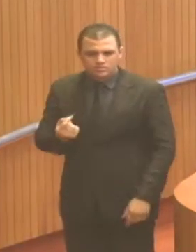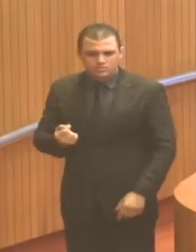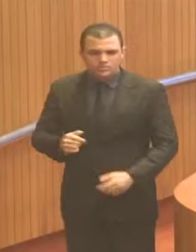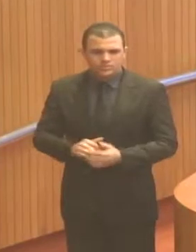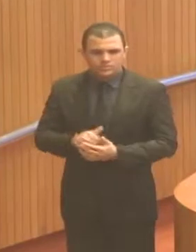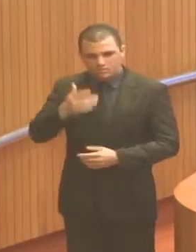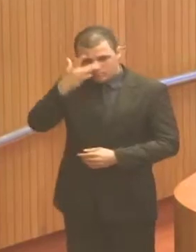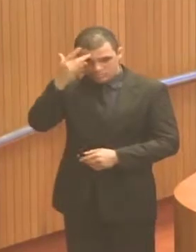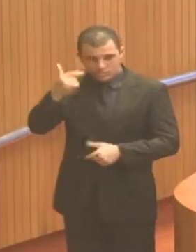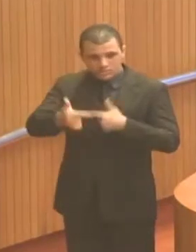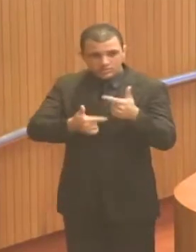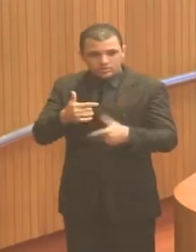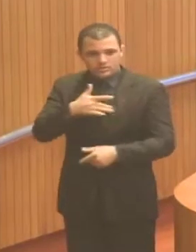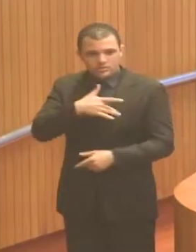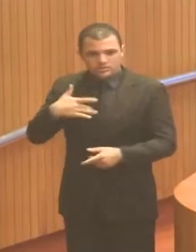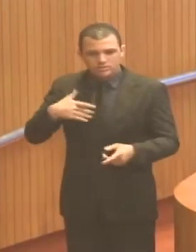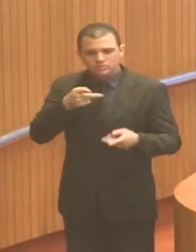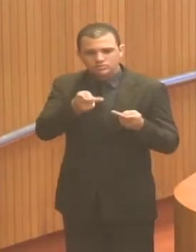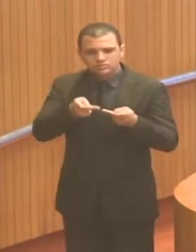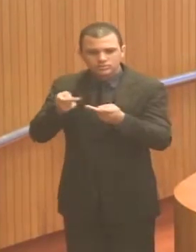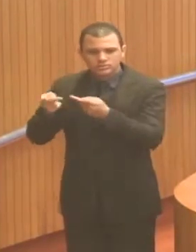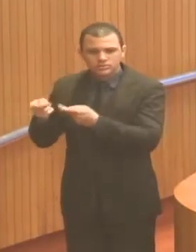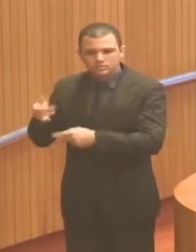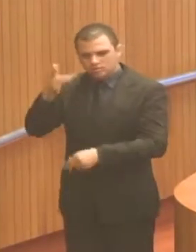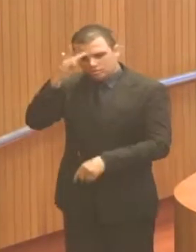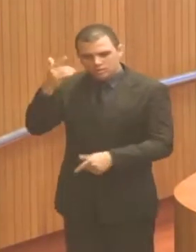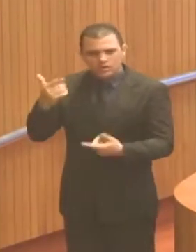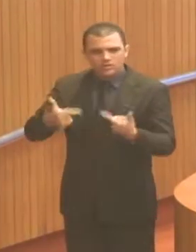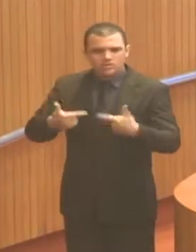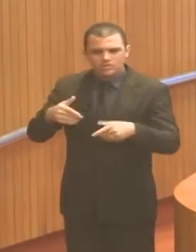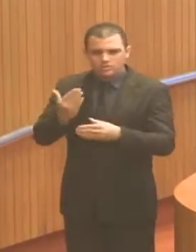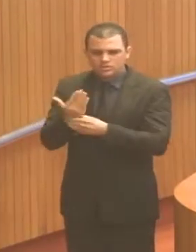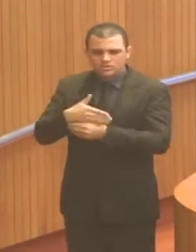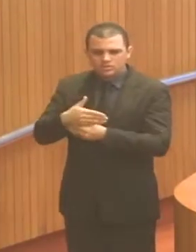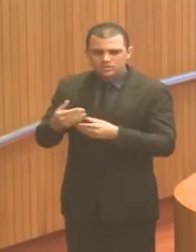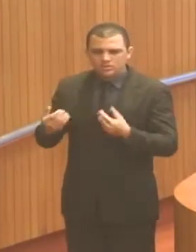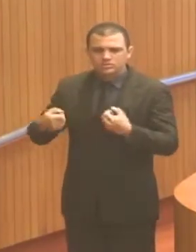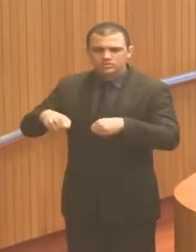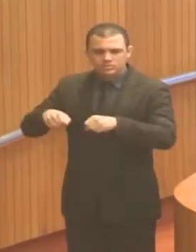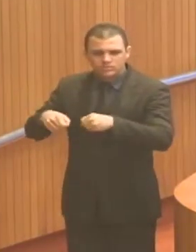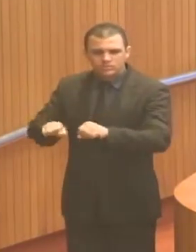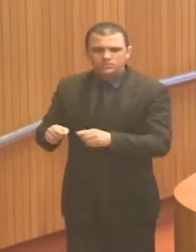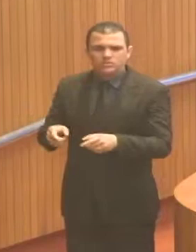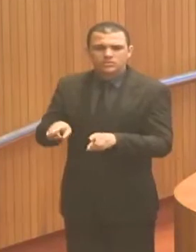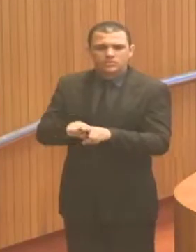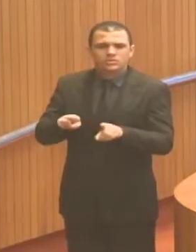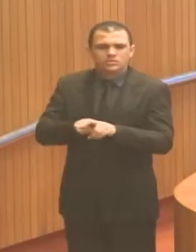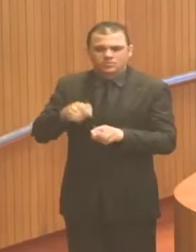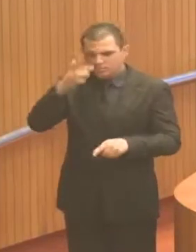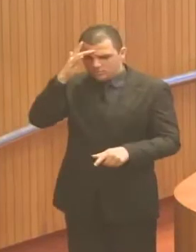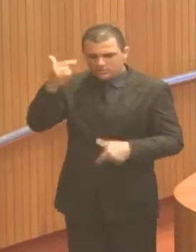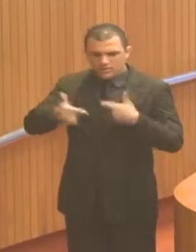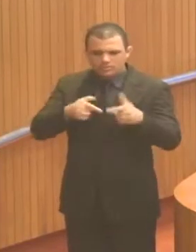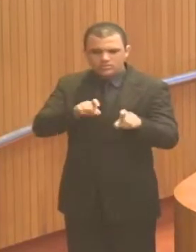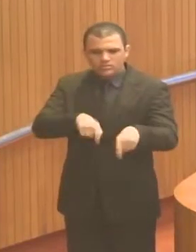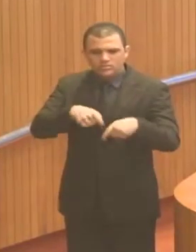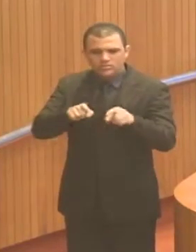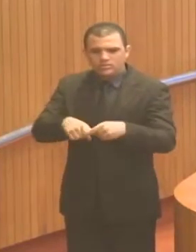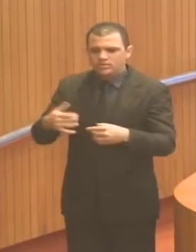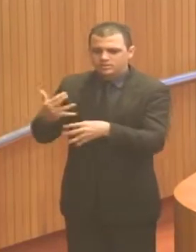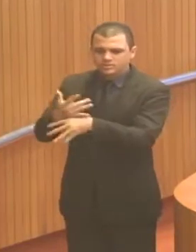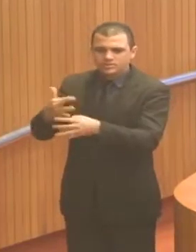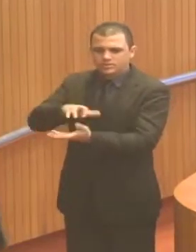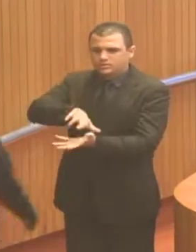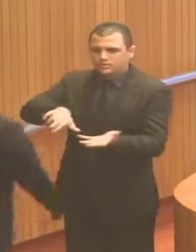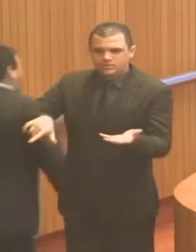comunitários de saúde, mototaxista, enfim, trabalhadores rurais e urbanos, de modo geral, dos movimentos